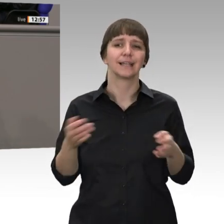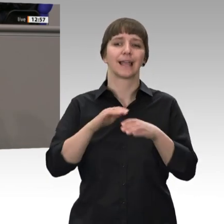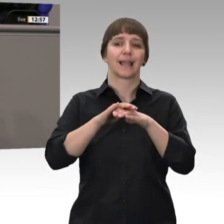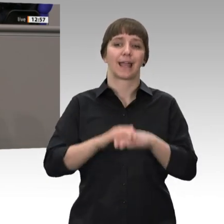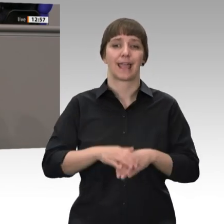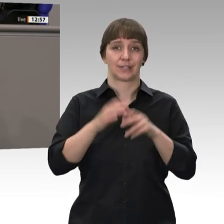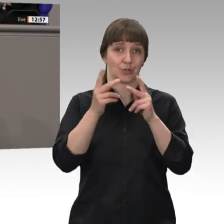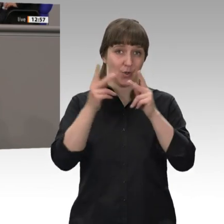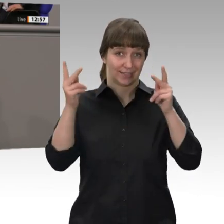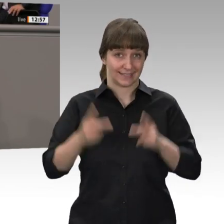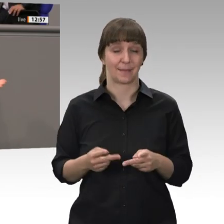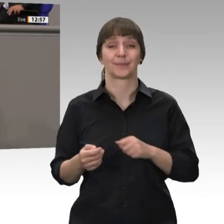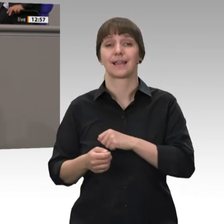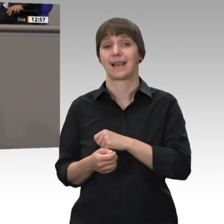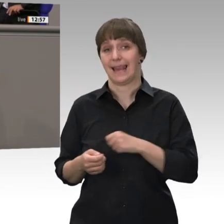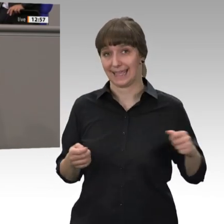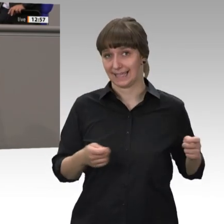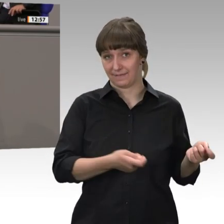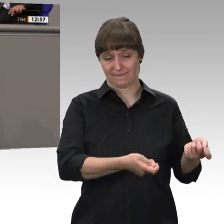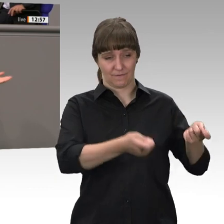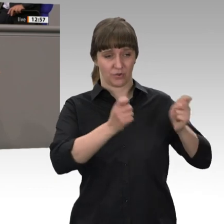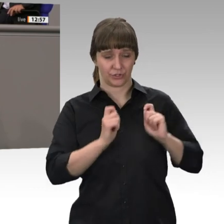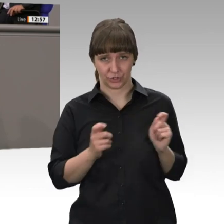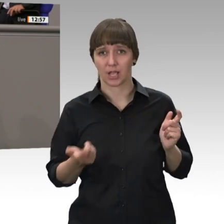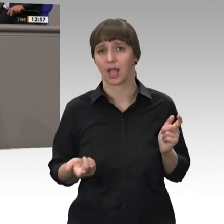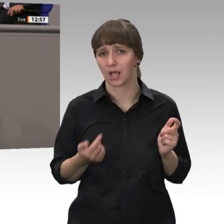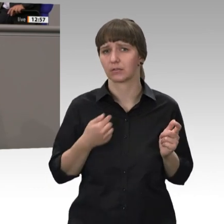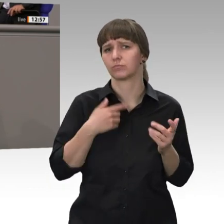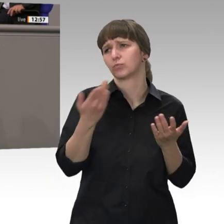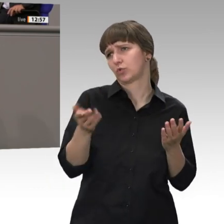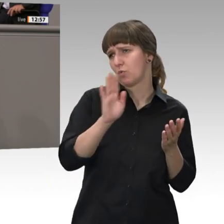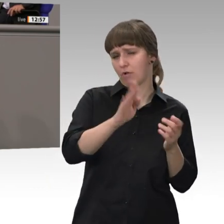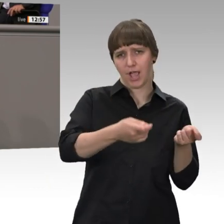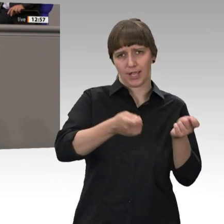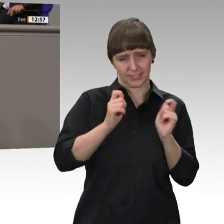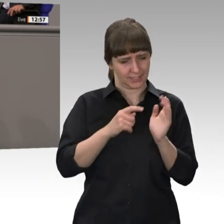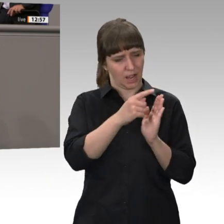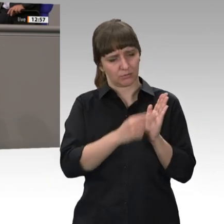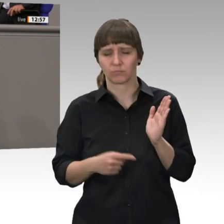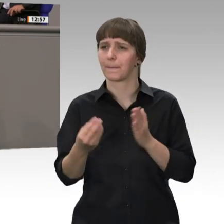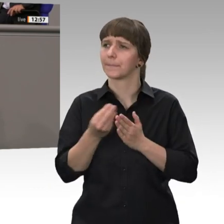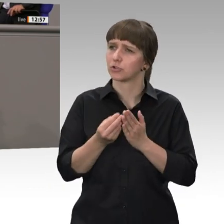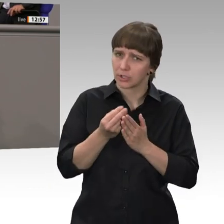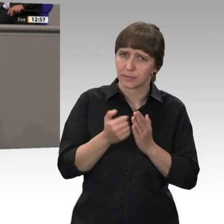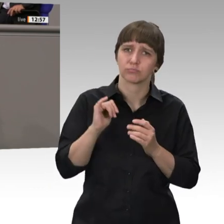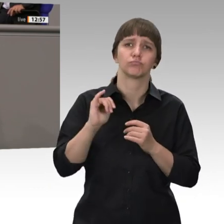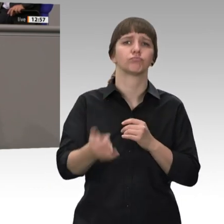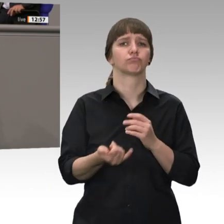anbelangt, habe ich zunächst beschrieben, so wie Sie das ja in Ihrem Antrag haben, dass es mit über 2 Prozent Beitragssatzanstieg in der